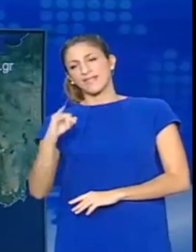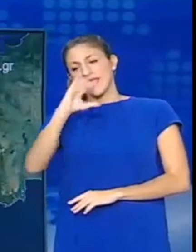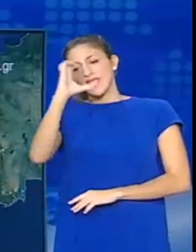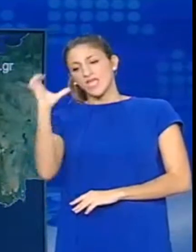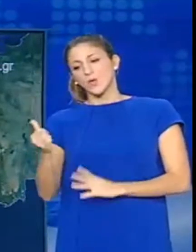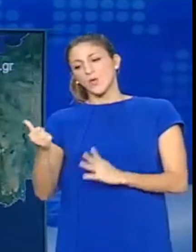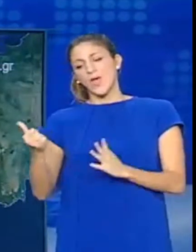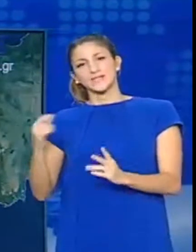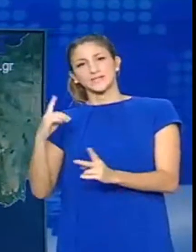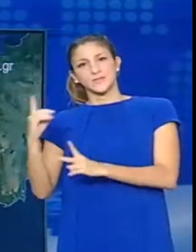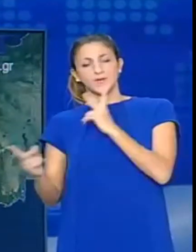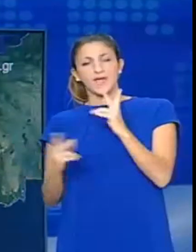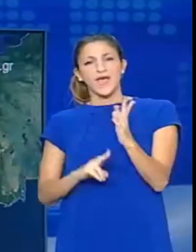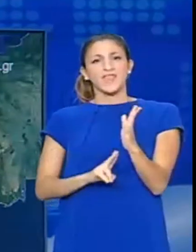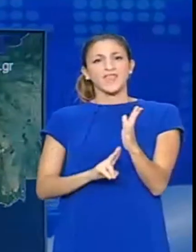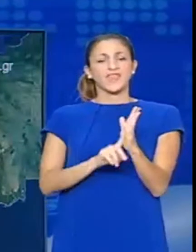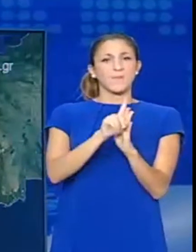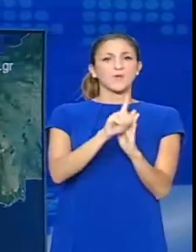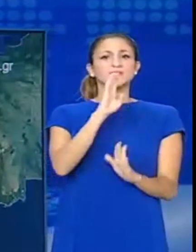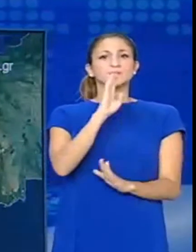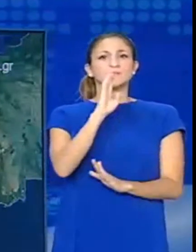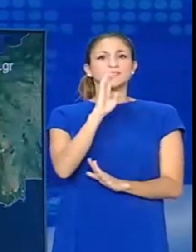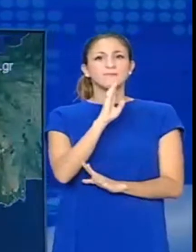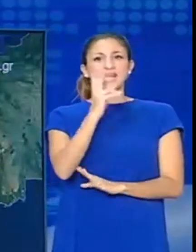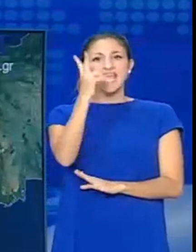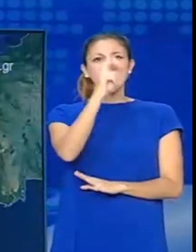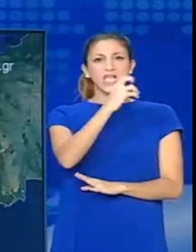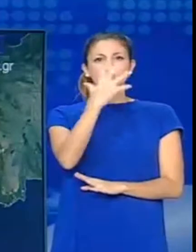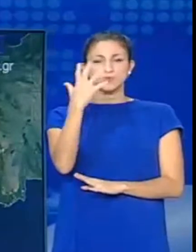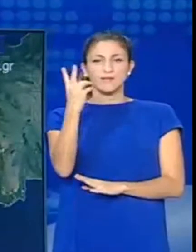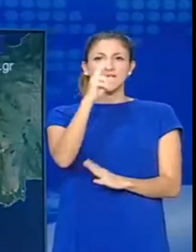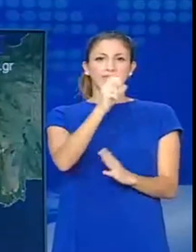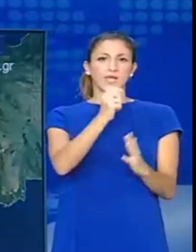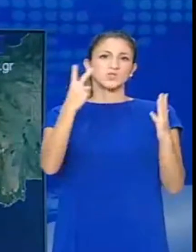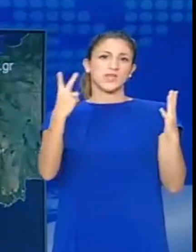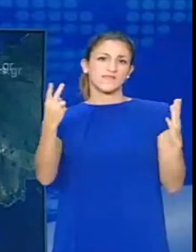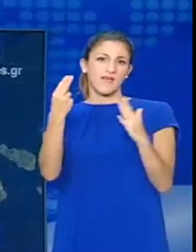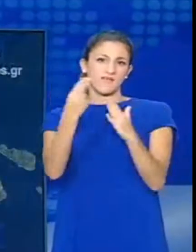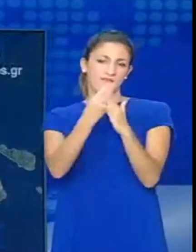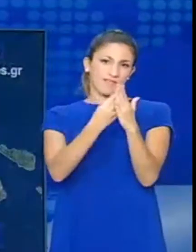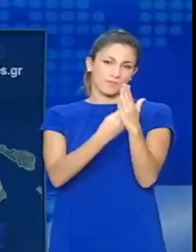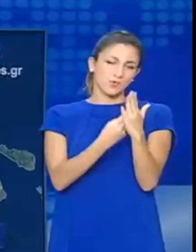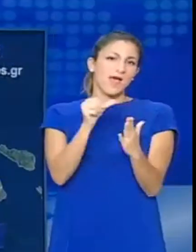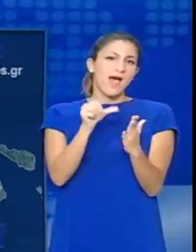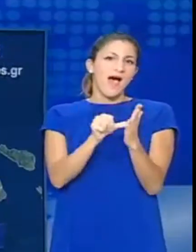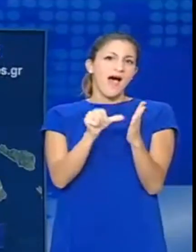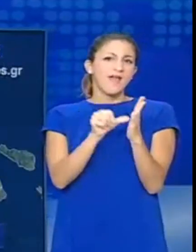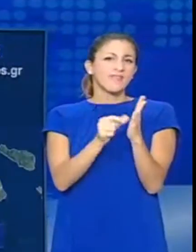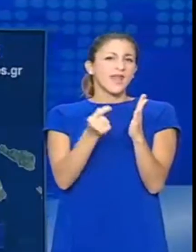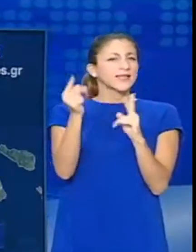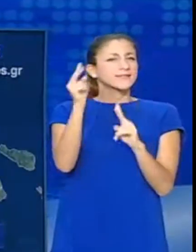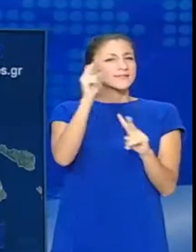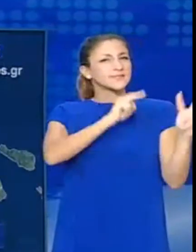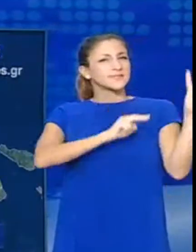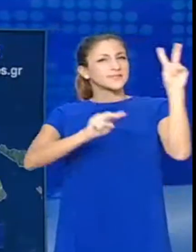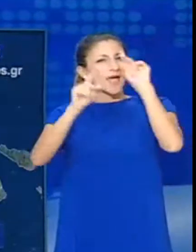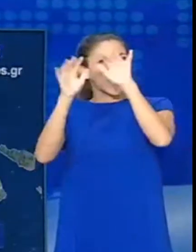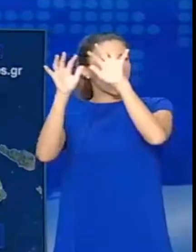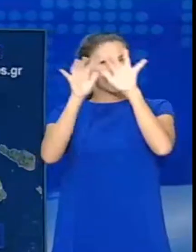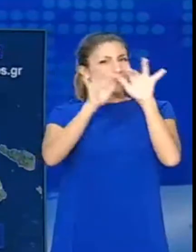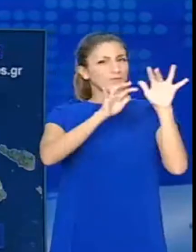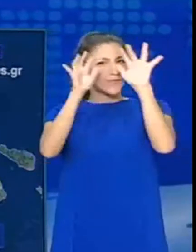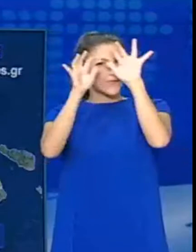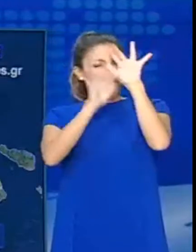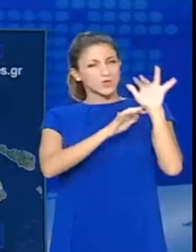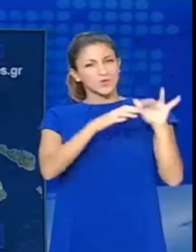Ιόνιο τοπικά 6. Η θερμοκρασία θα ανέβει το μεσημέρι έως 25 με 27 βαθμούς. Στην Αντική Πρόβλεπονται αραιές νεφώσεις κατά